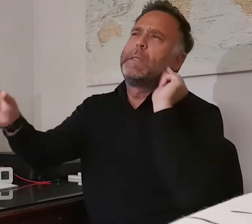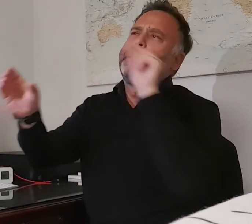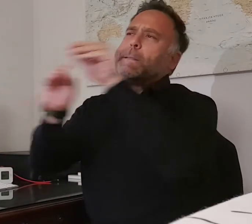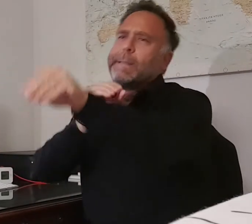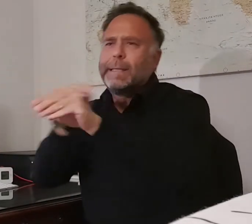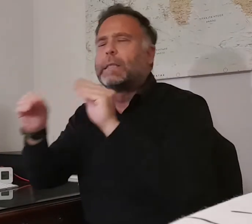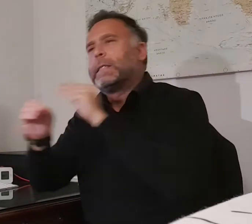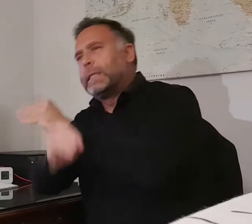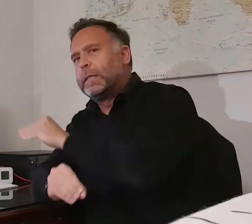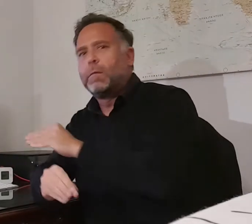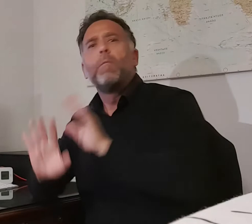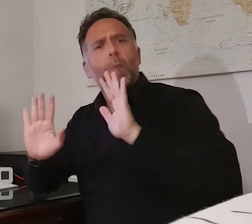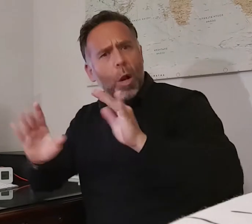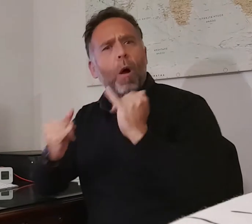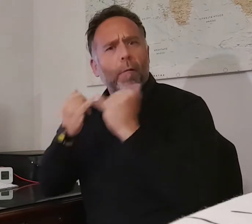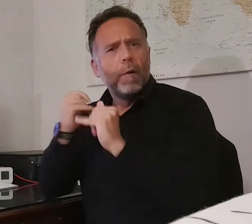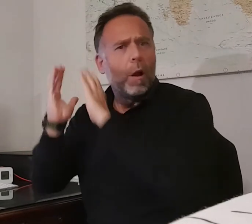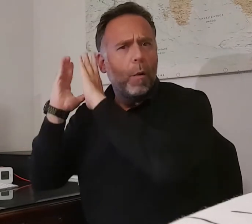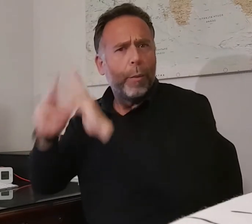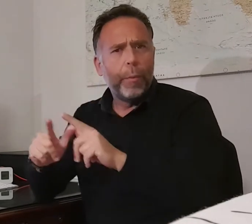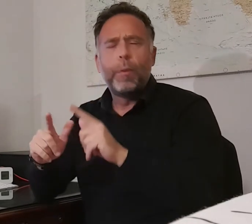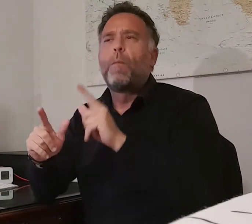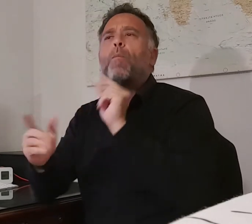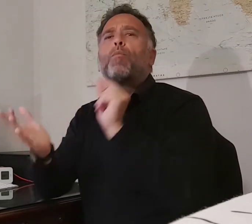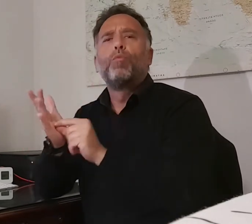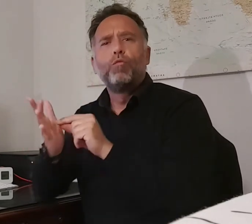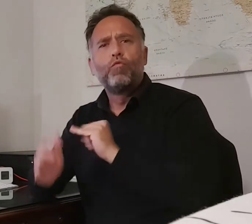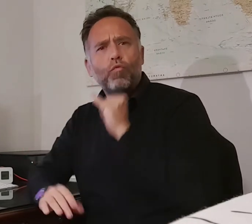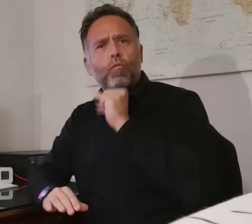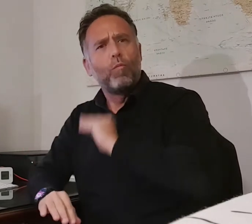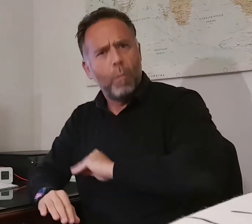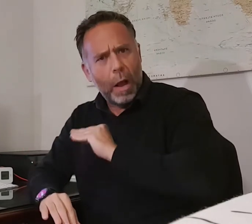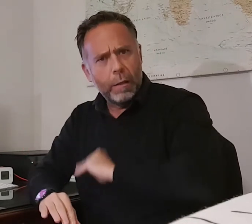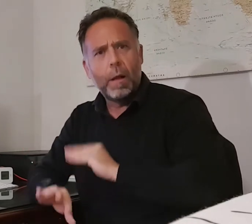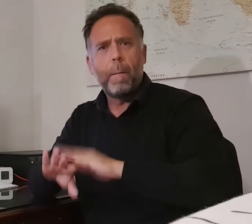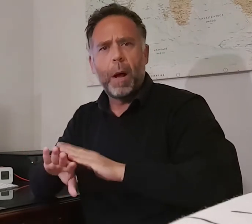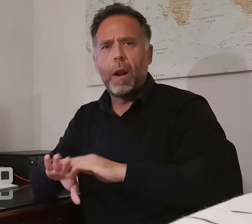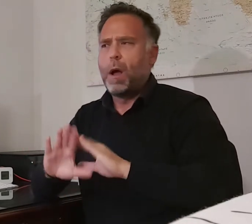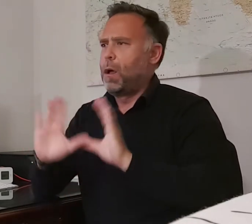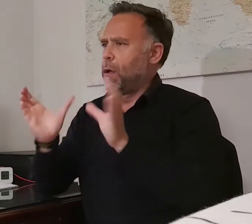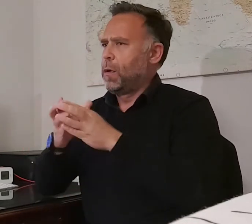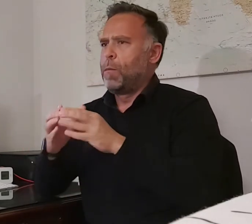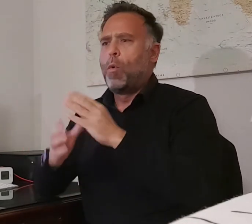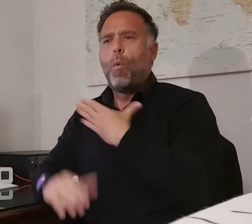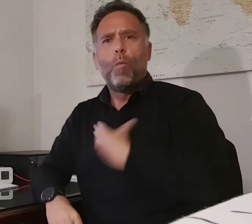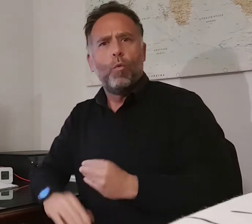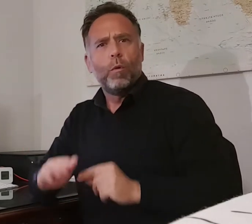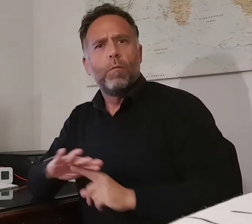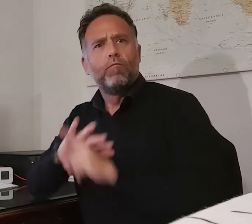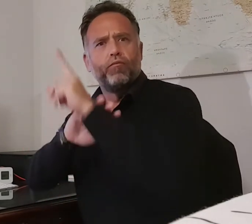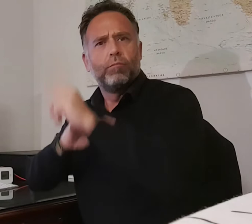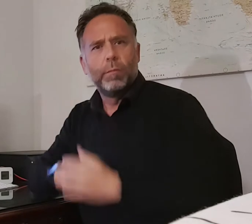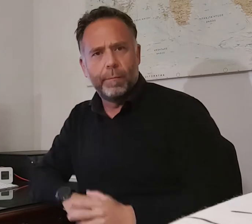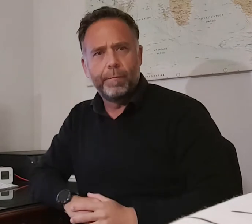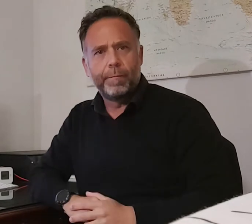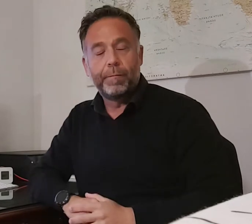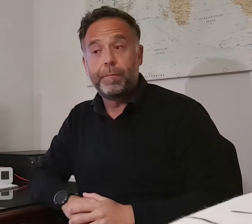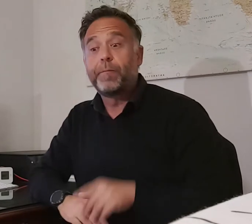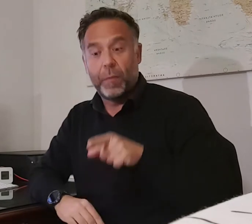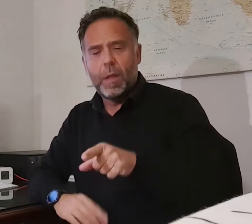Sánchez Bernal siempre resultaba esencial para dotar de equilibrio al Murcia. Líder dentro y fuera de la